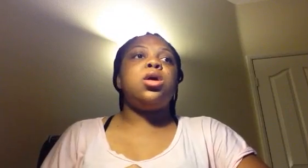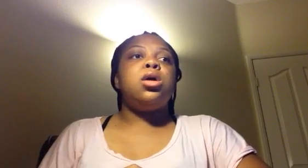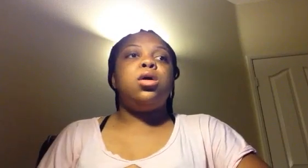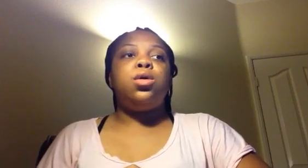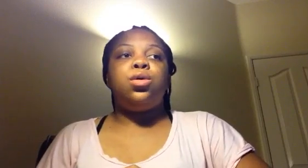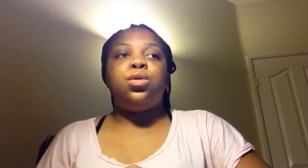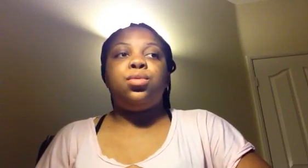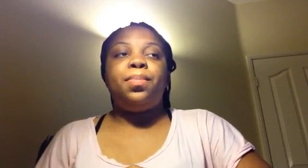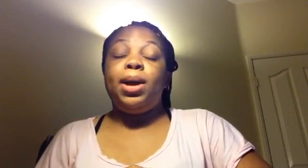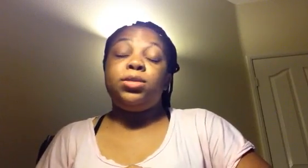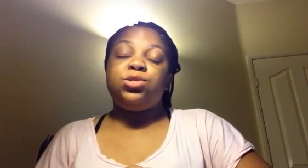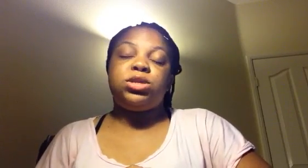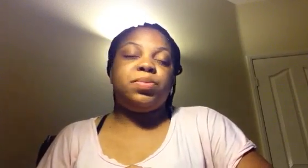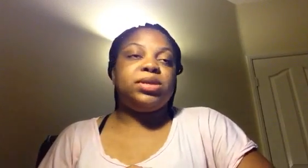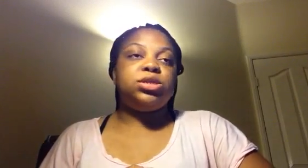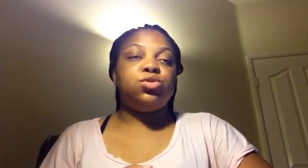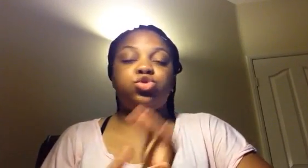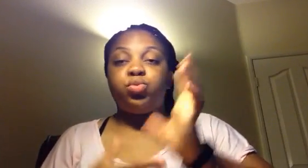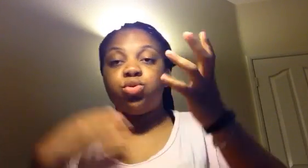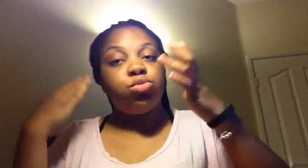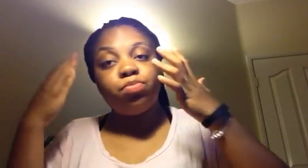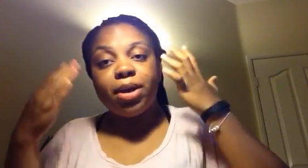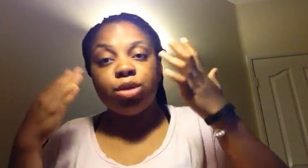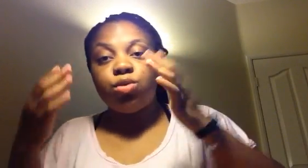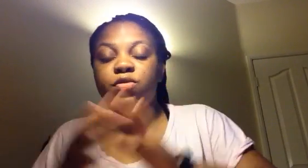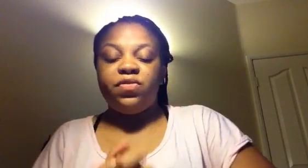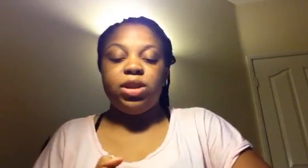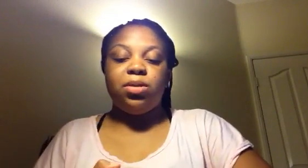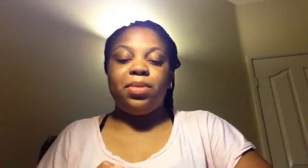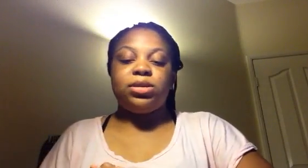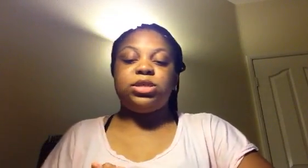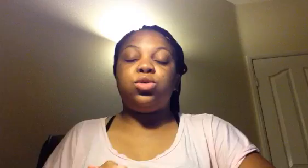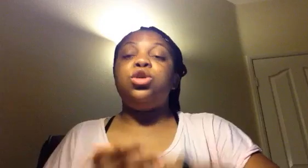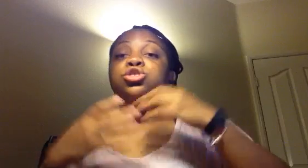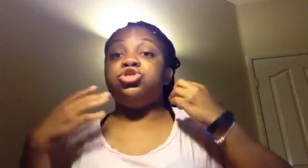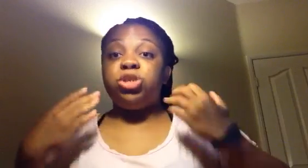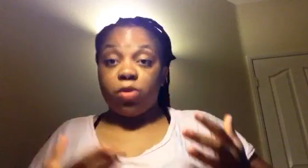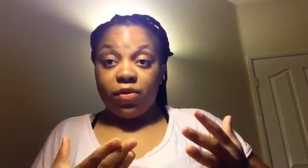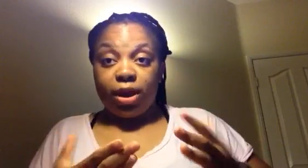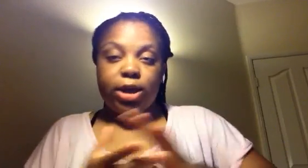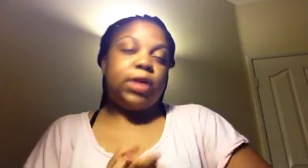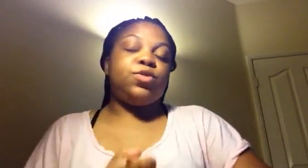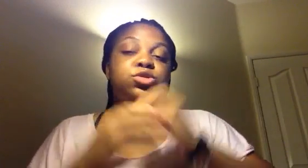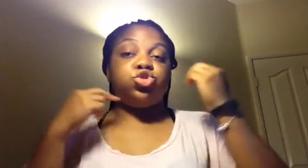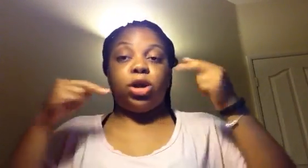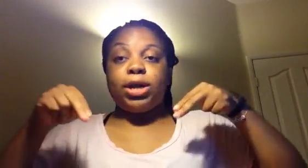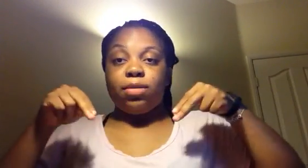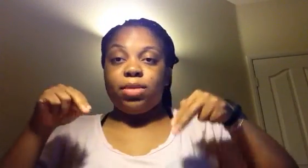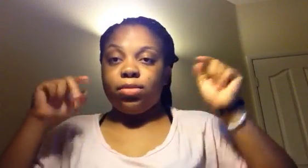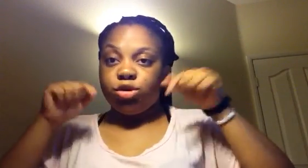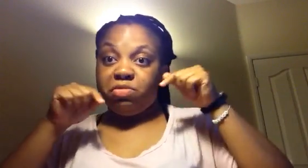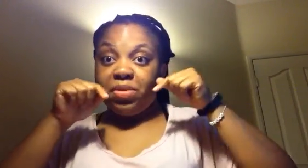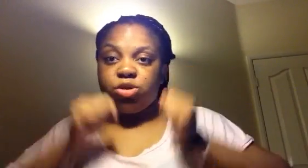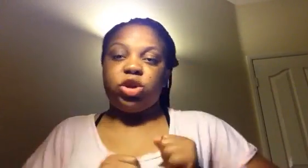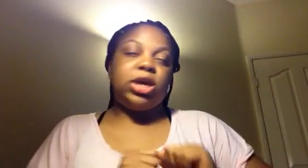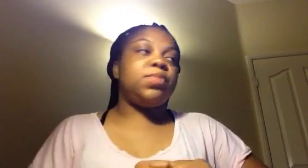par ce qui s'est passé, donc je peux perdre le fil de pensée dont j'ai préféré écrire. Donc, si je regarde en bas, c'est le papier que je regarde.